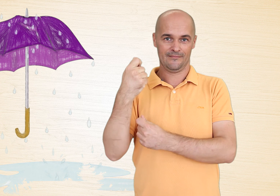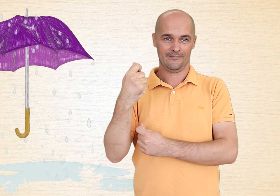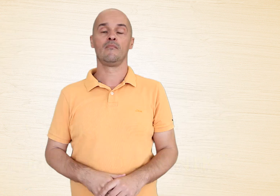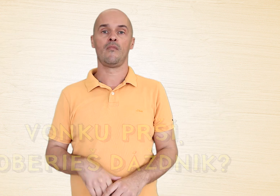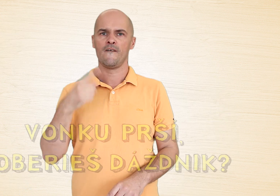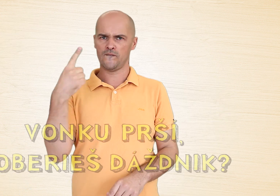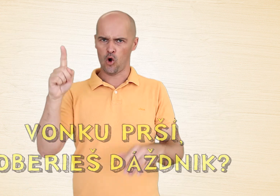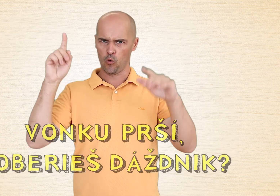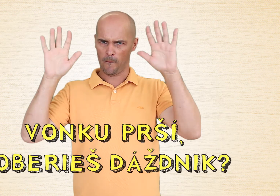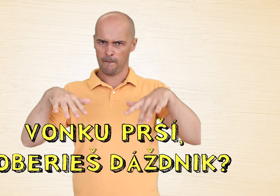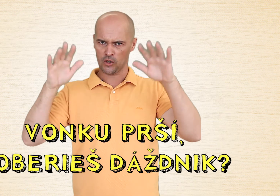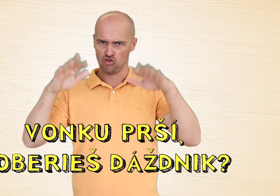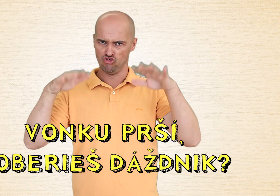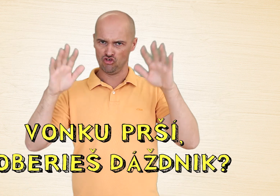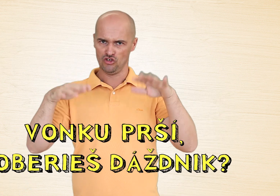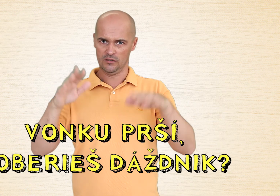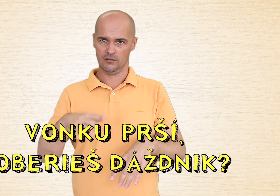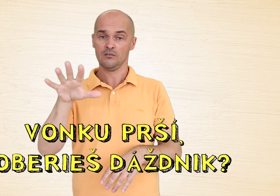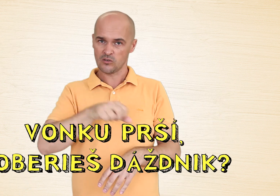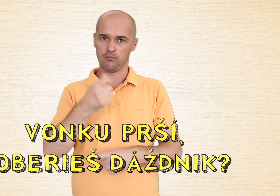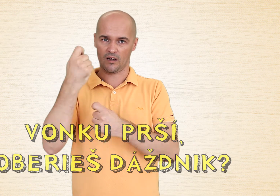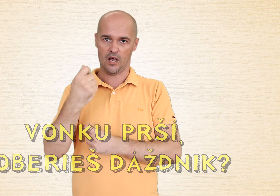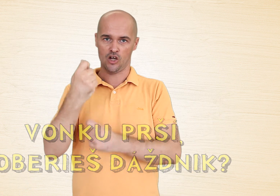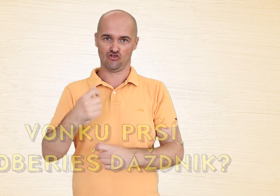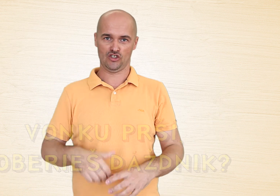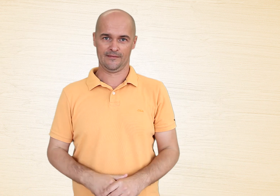Vonku prší. Zoberieš dáždník? Voda